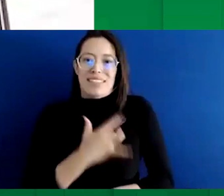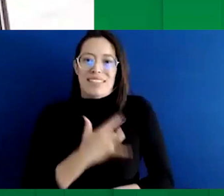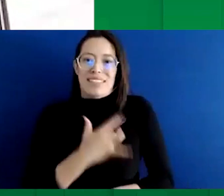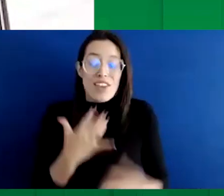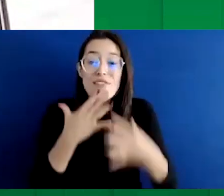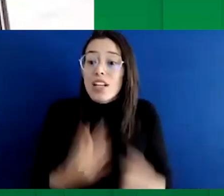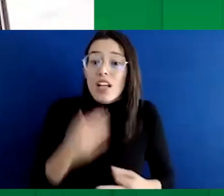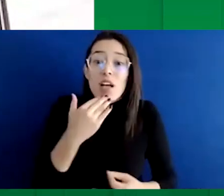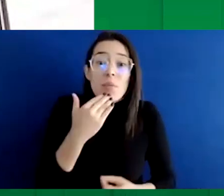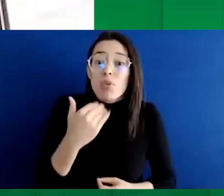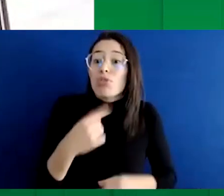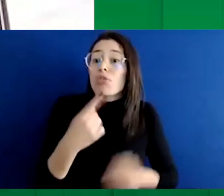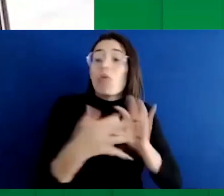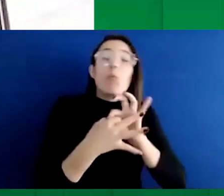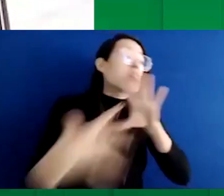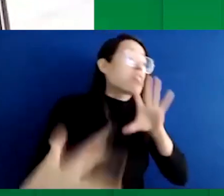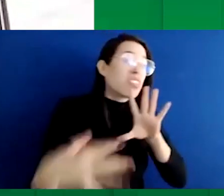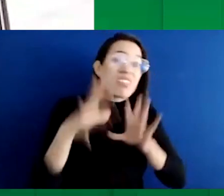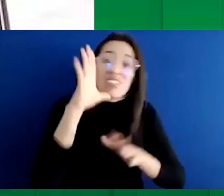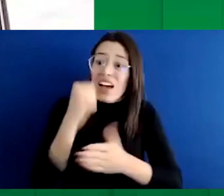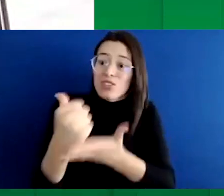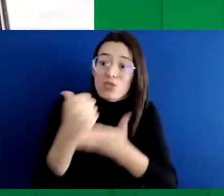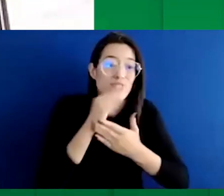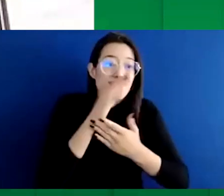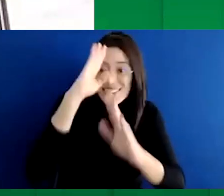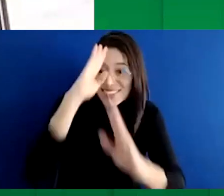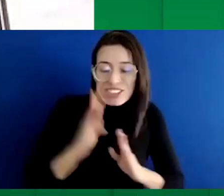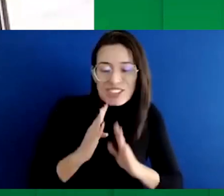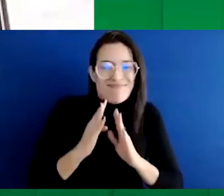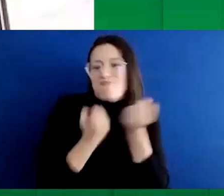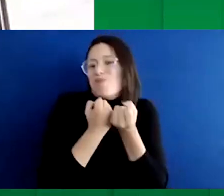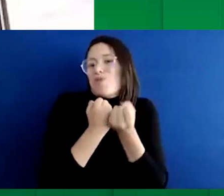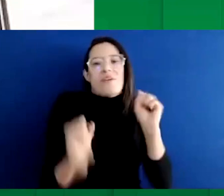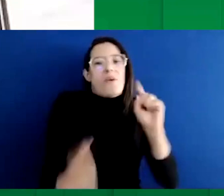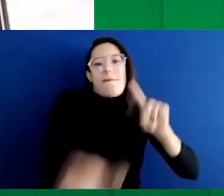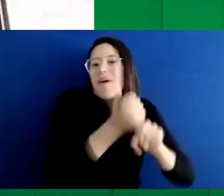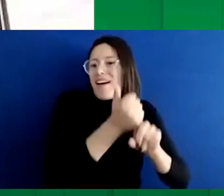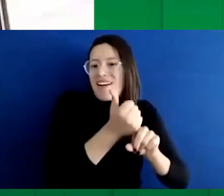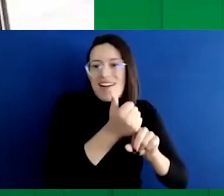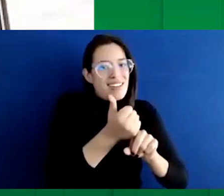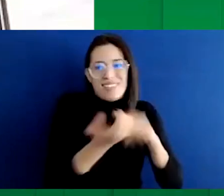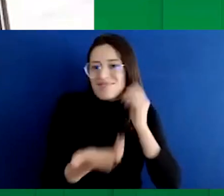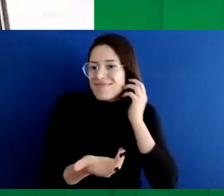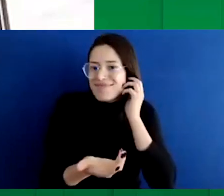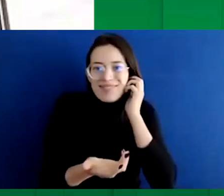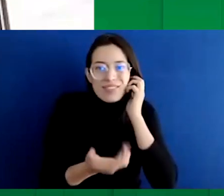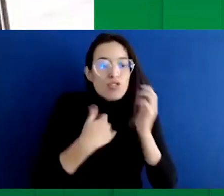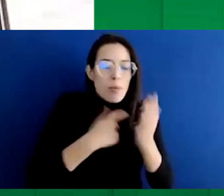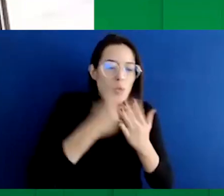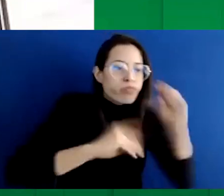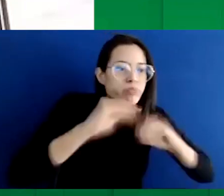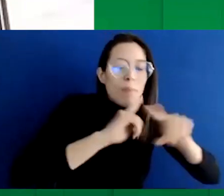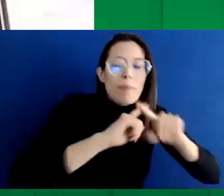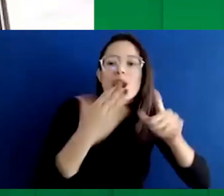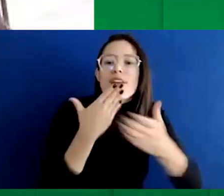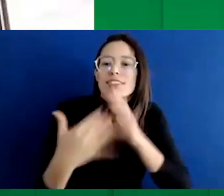ayuda de ustedes tampoco hubiese sido posible llevar a cabo esta iniciativa, la que